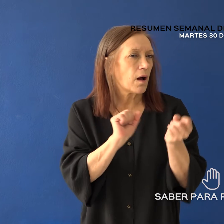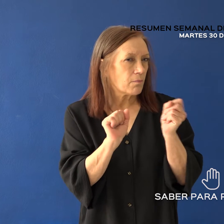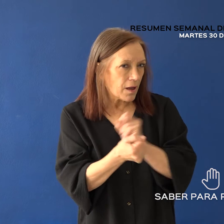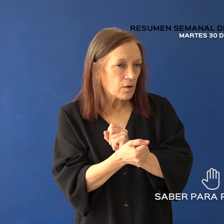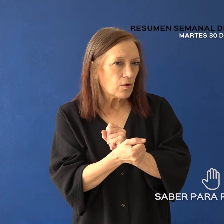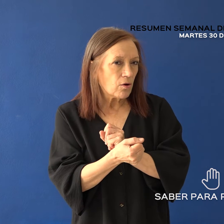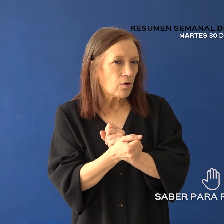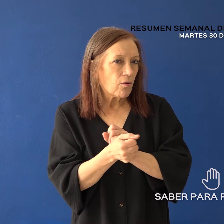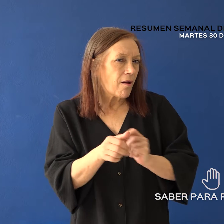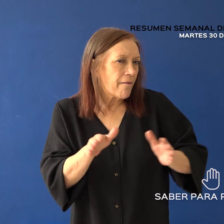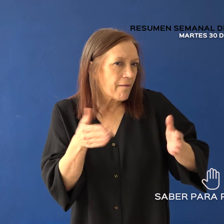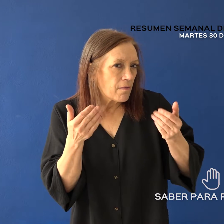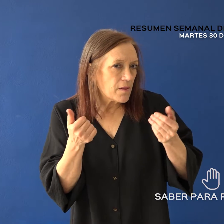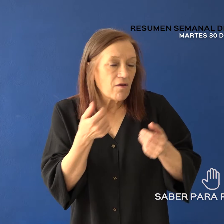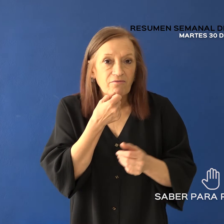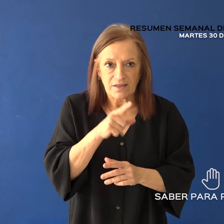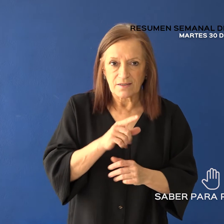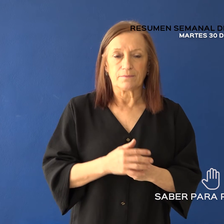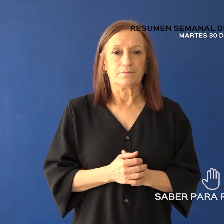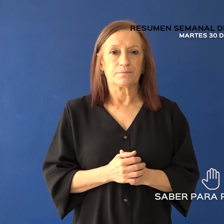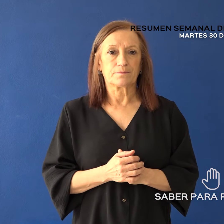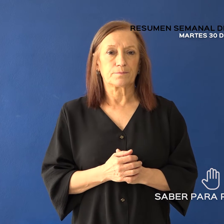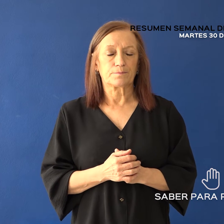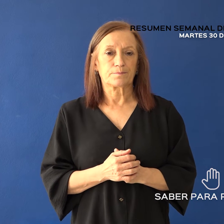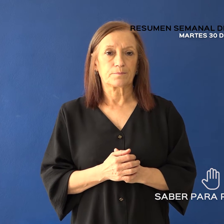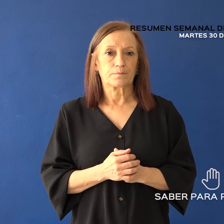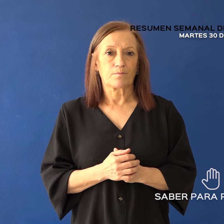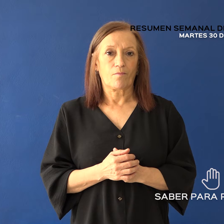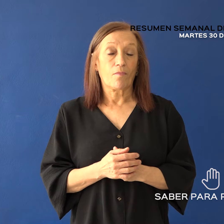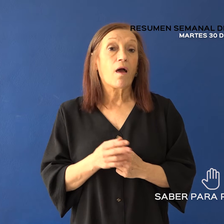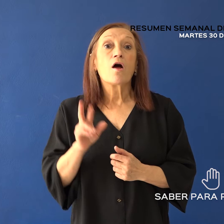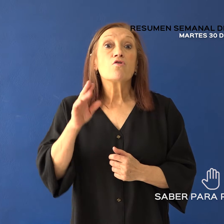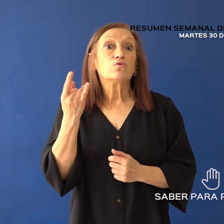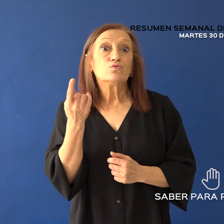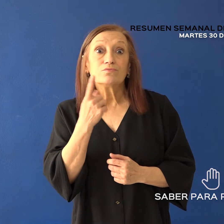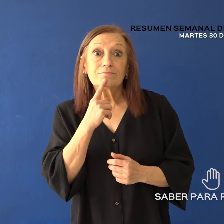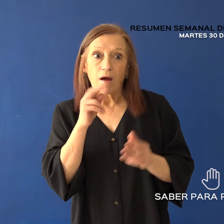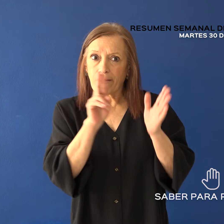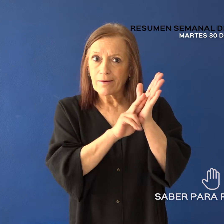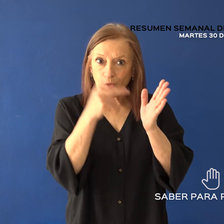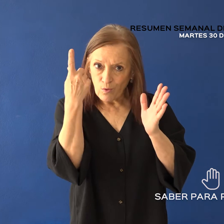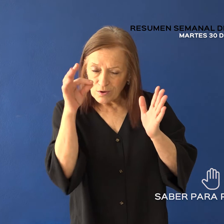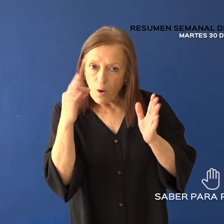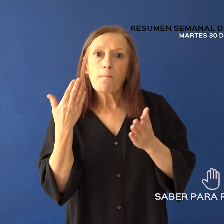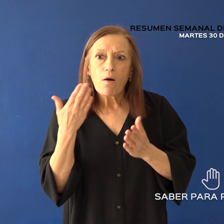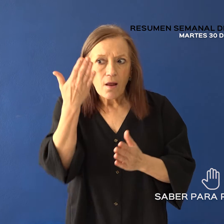de manera rápida y sencilla. El RUT permitirá que los contribuyentes locales